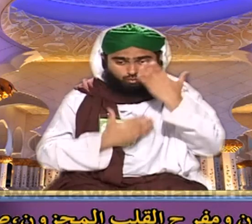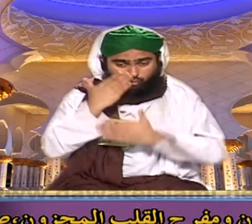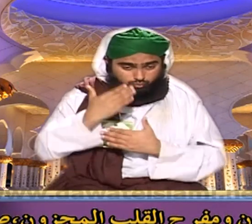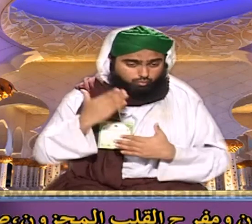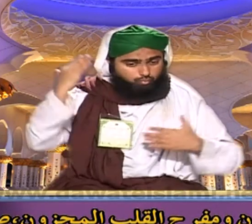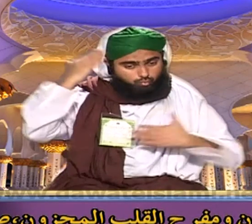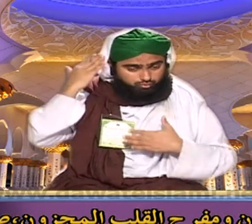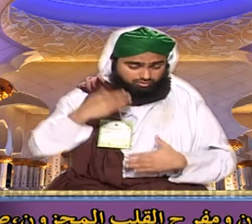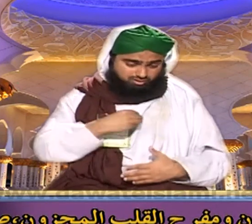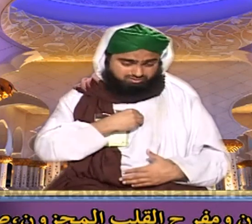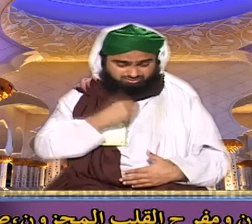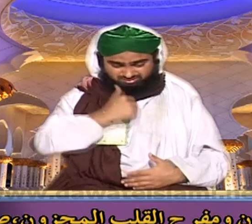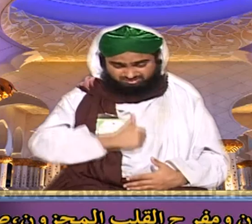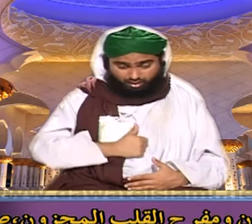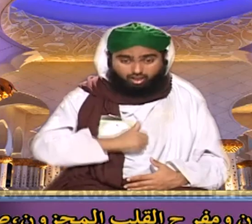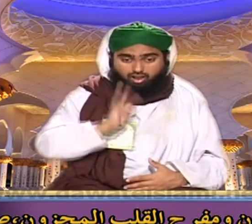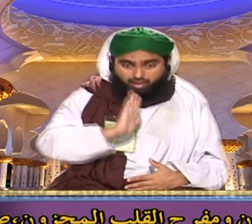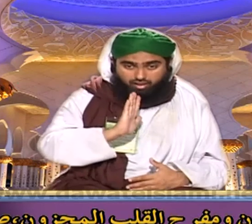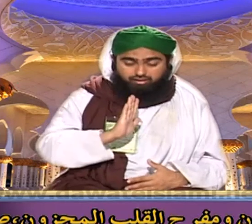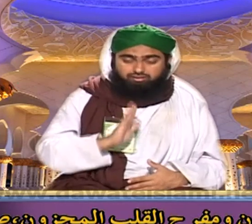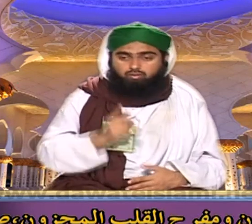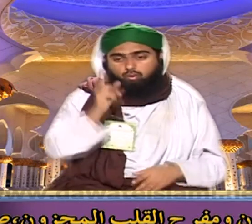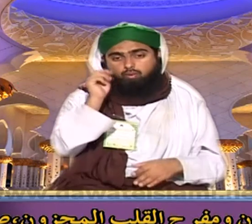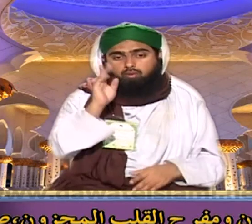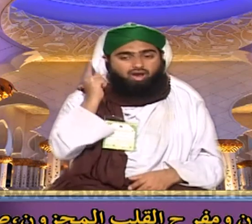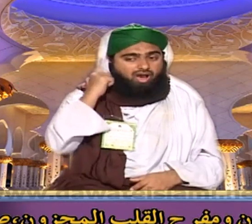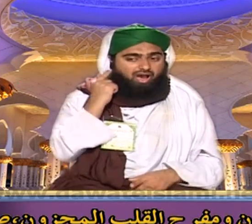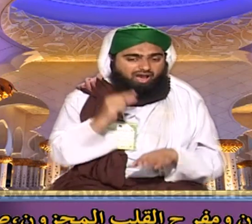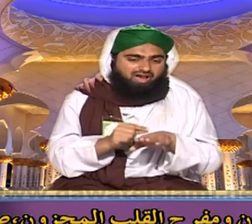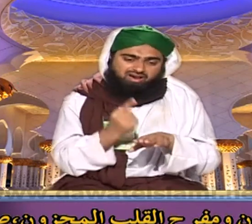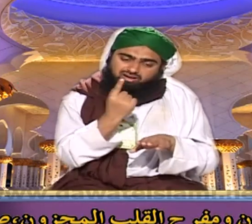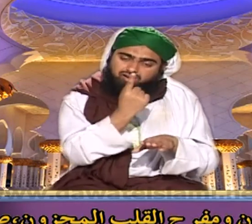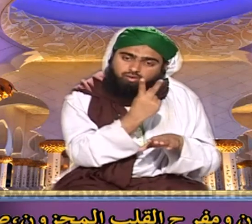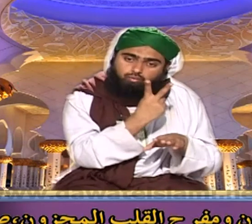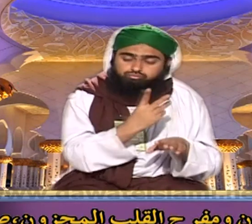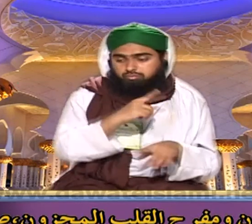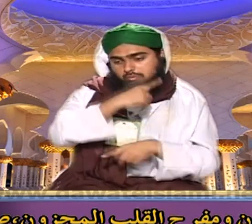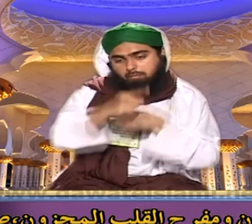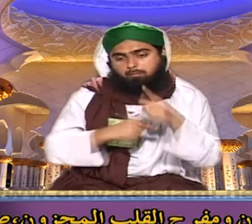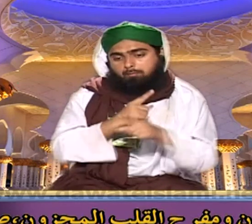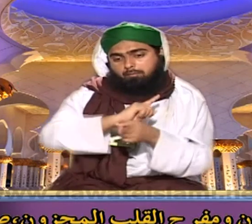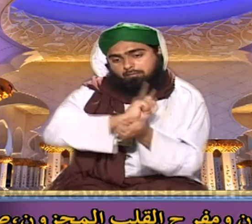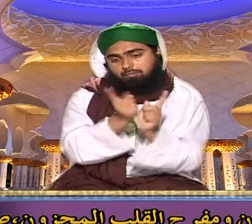کرے گا یعنی تکلیف اٹھائے گا تو ایک ایک بال کے عوض ایک ایک نیکی ملے گی